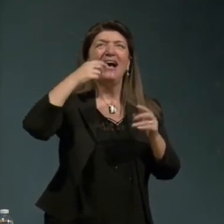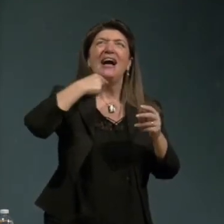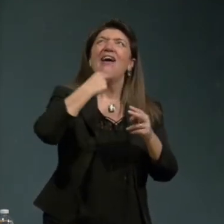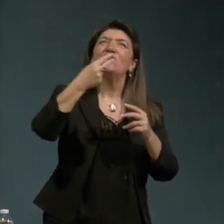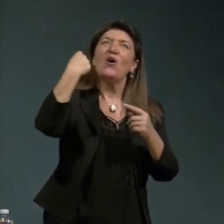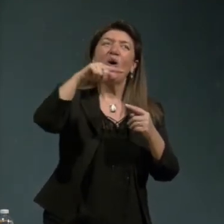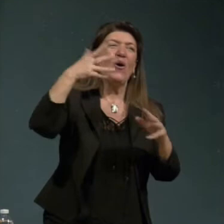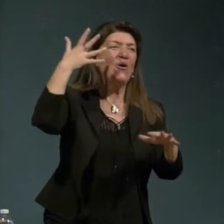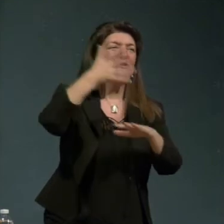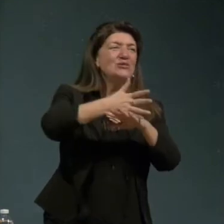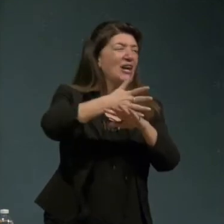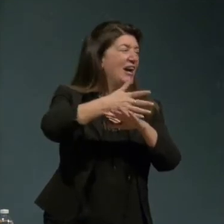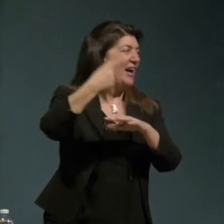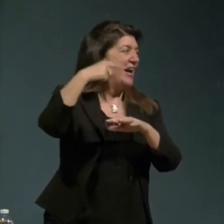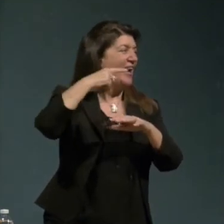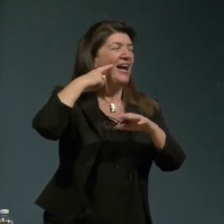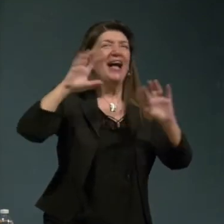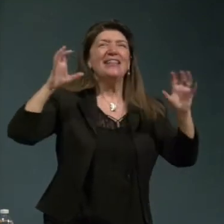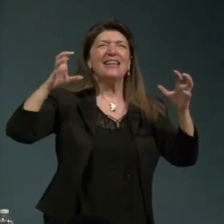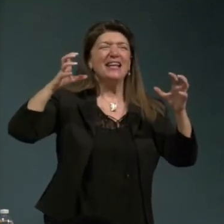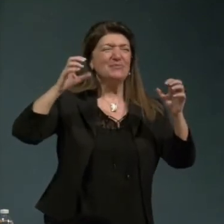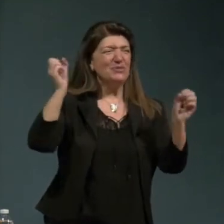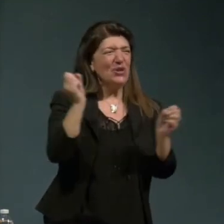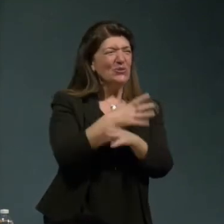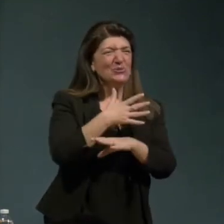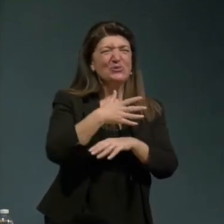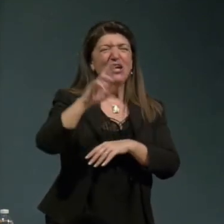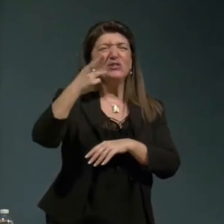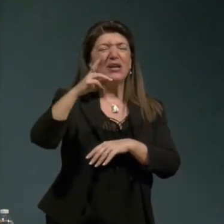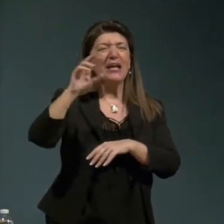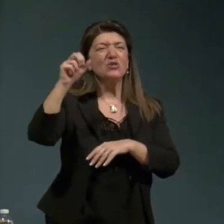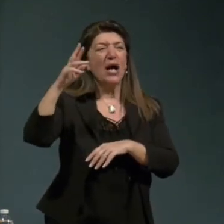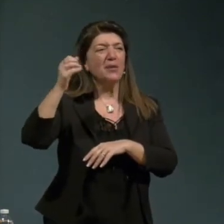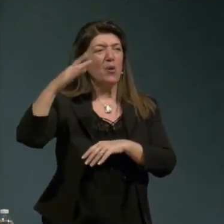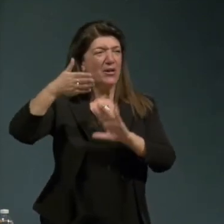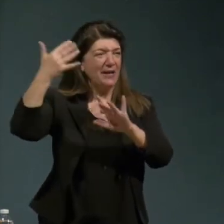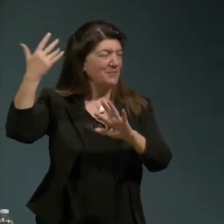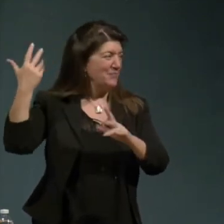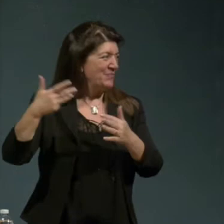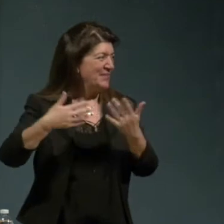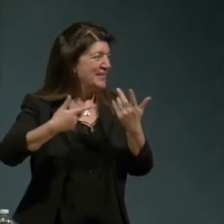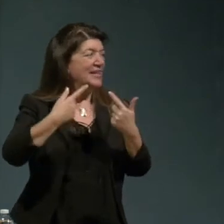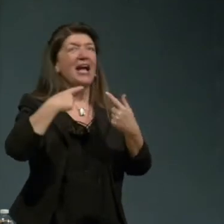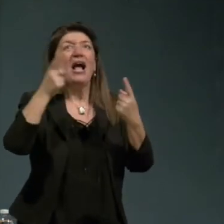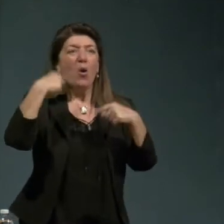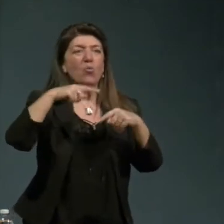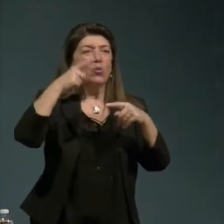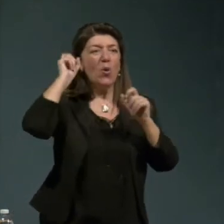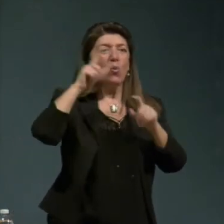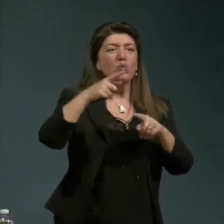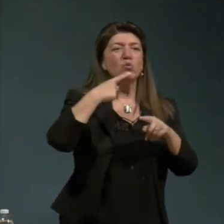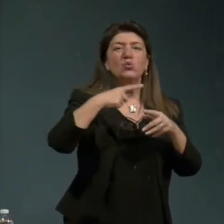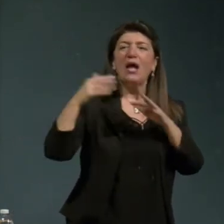memore della trasmissione di successo e della presenza della cultura di massa e mediatica anche nelle nostre